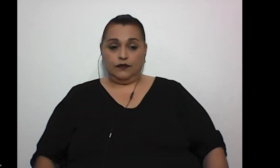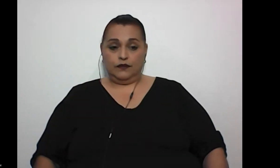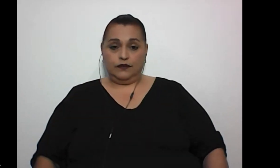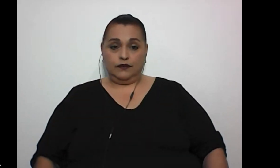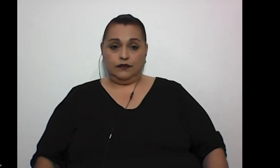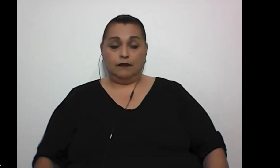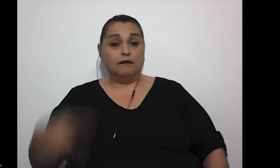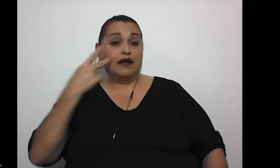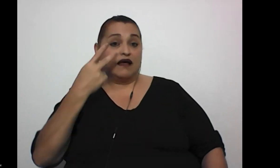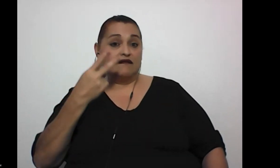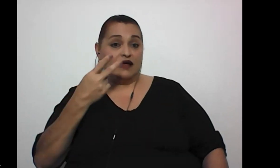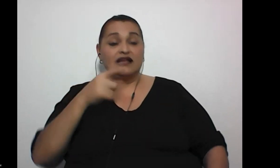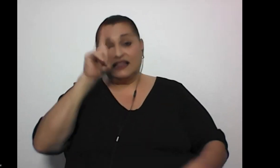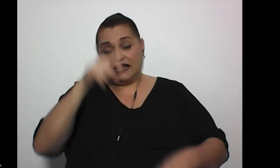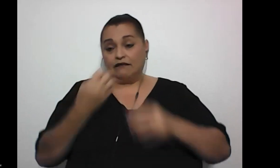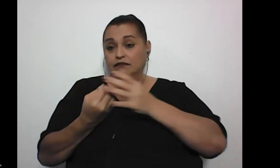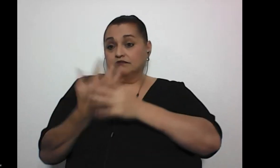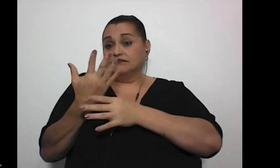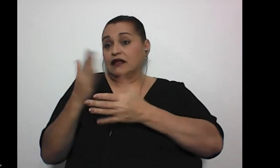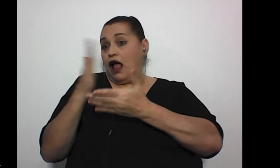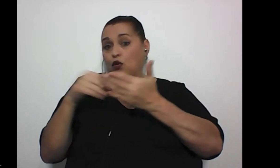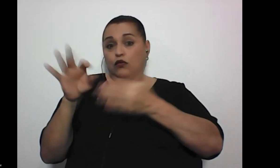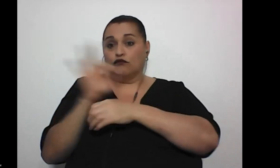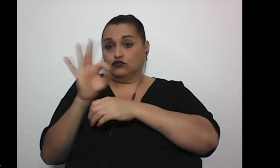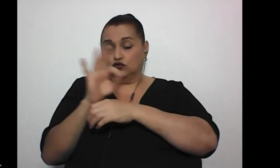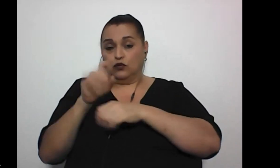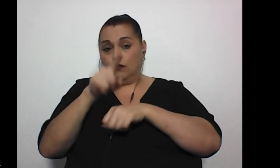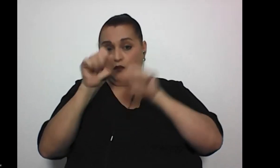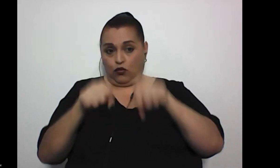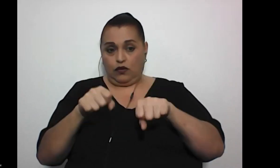para ver si es que tienen que activarle alguna función para poder